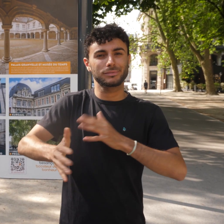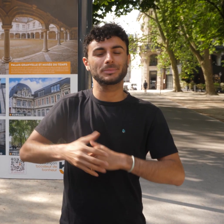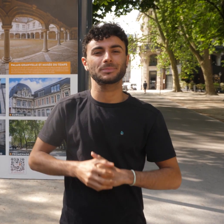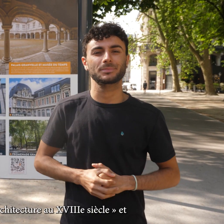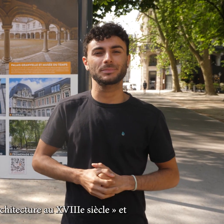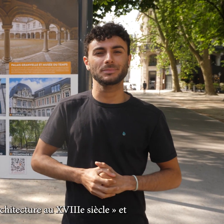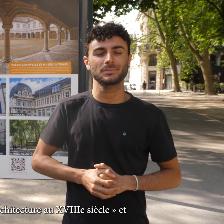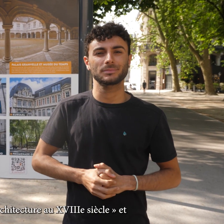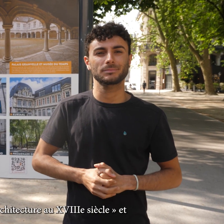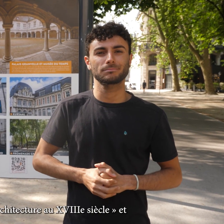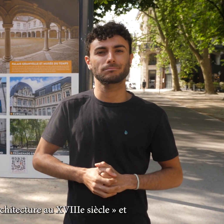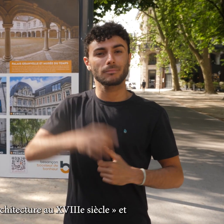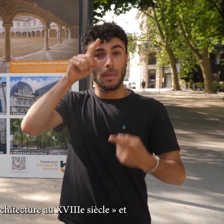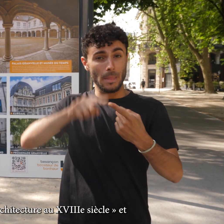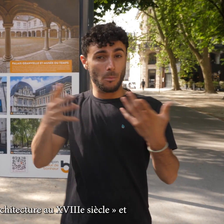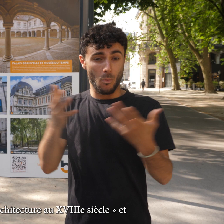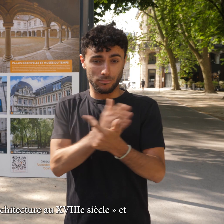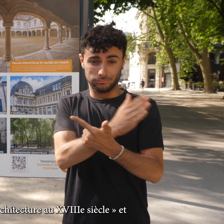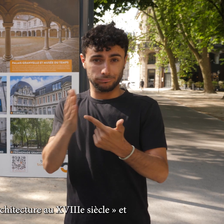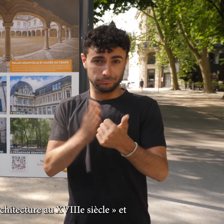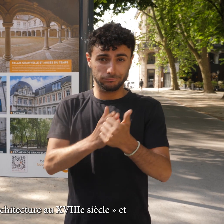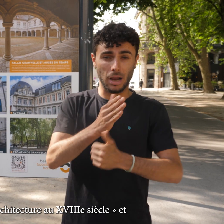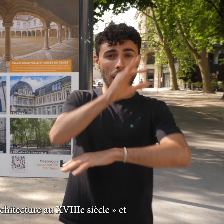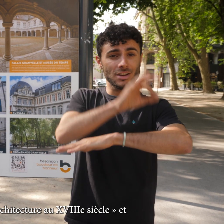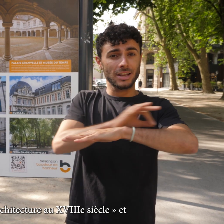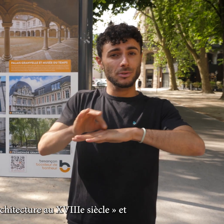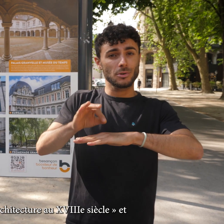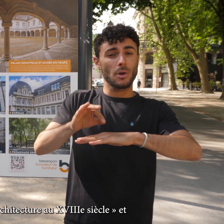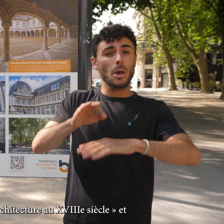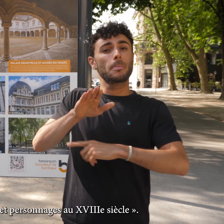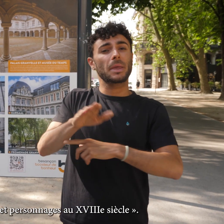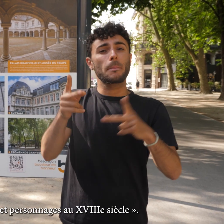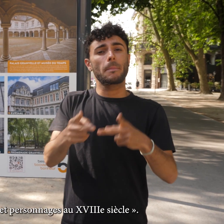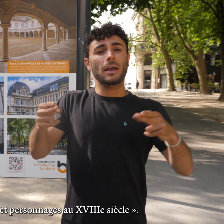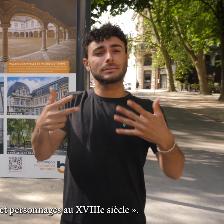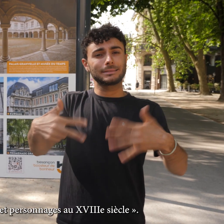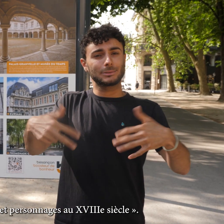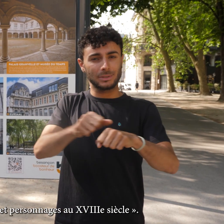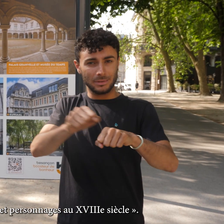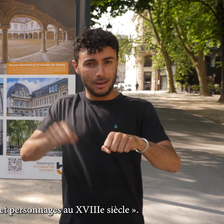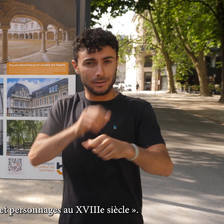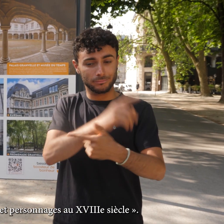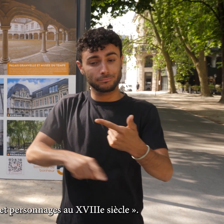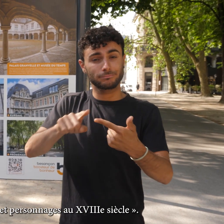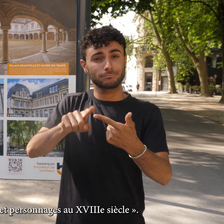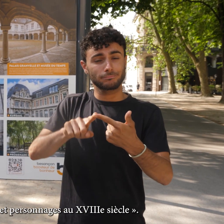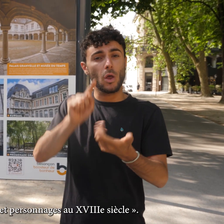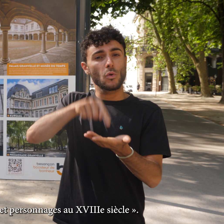L'architecture au XVIIIe siècle et lieu et personnage au XVIIIe siècle.